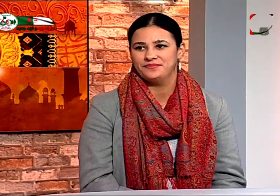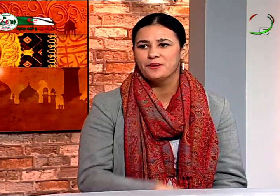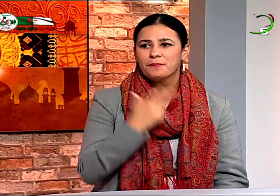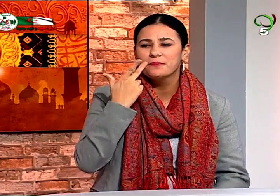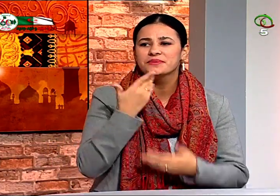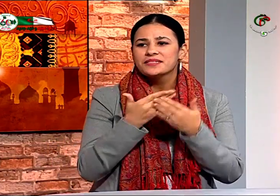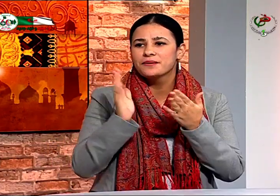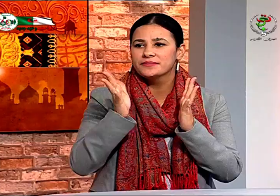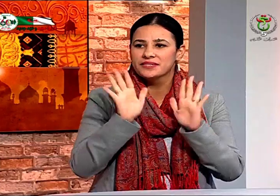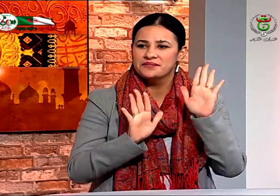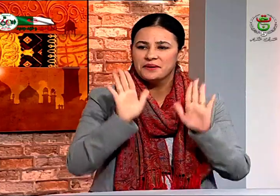كلها يعني مرتبة